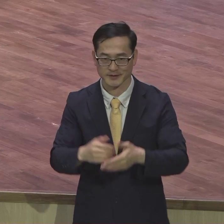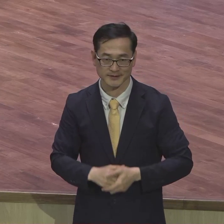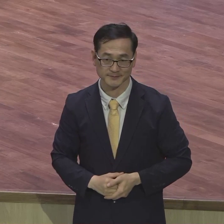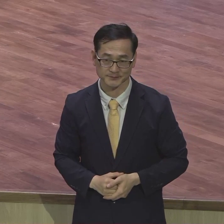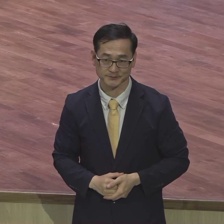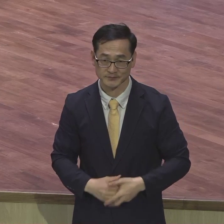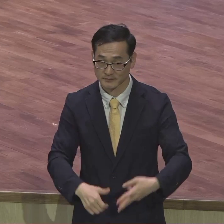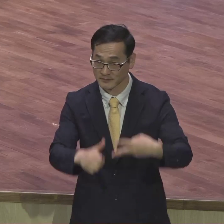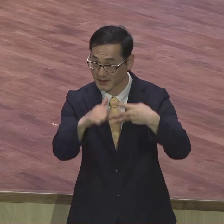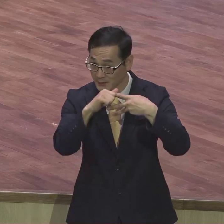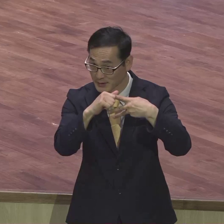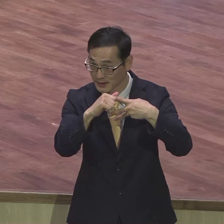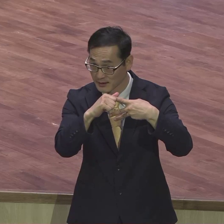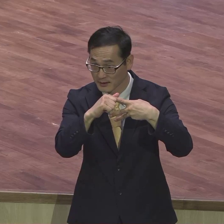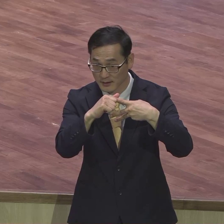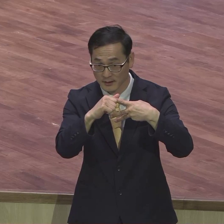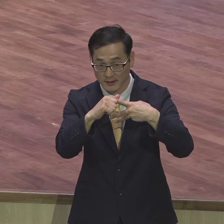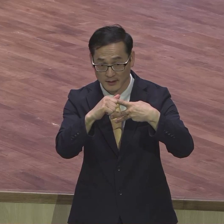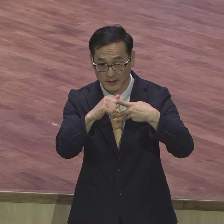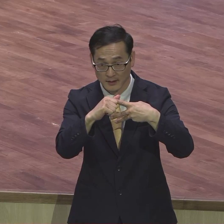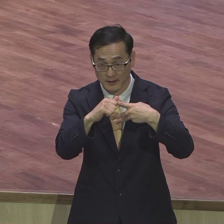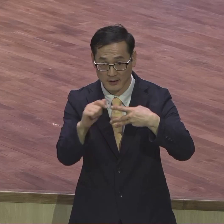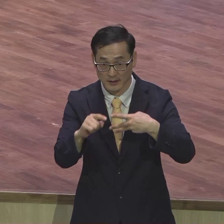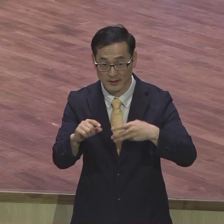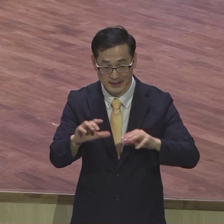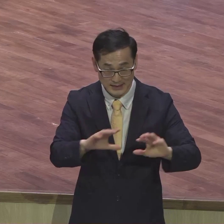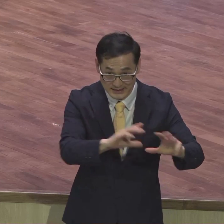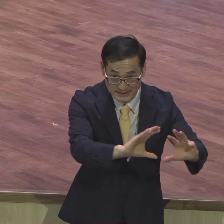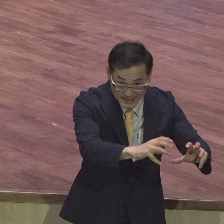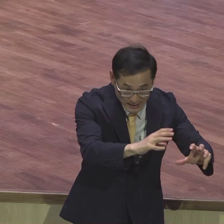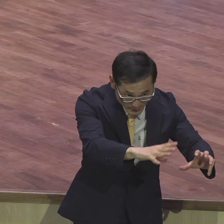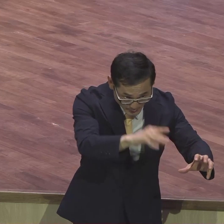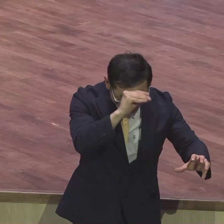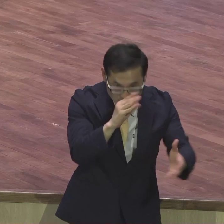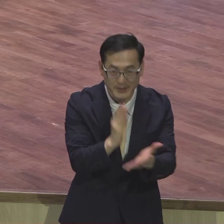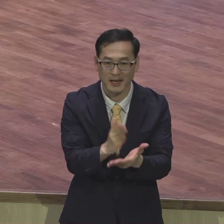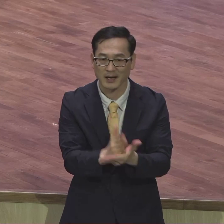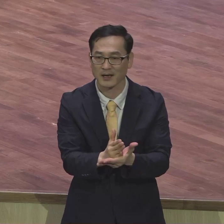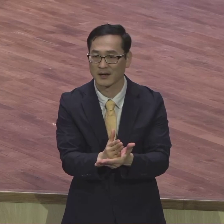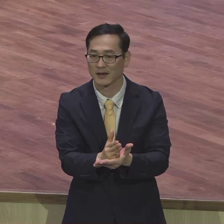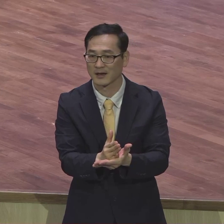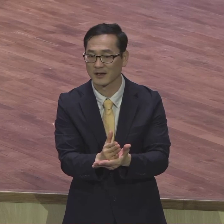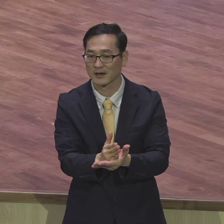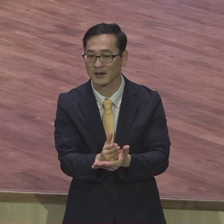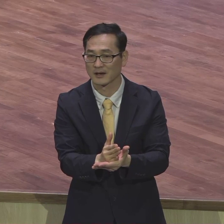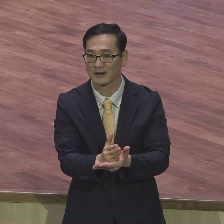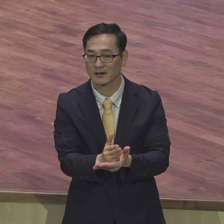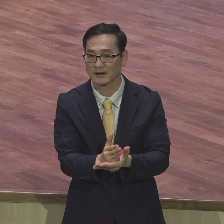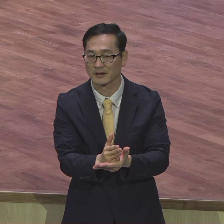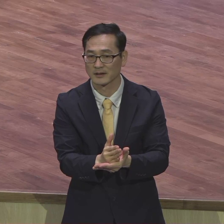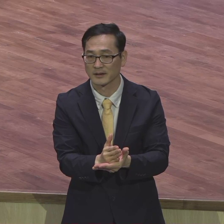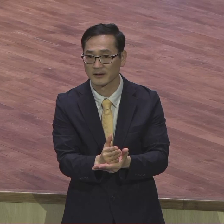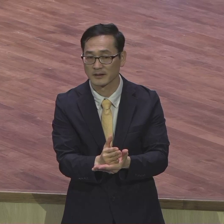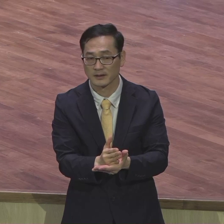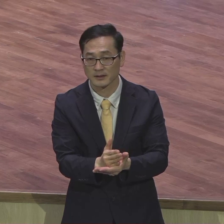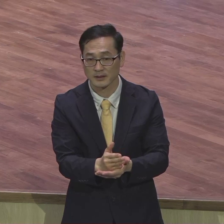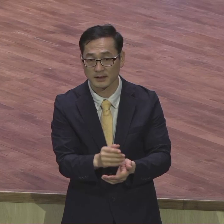첫째 언급한 것이 뭡니까 이 세대를 본받지 말라 이 세대를 여기서 이 세대는요